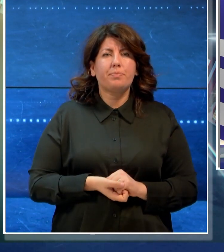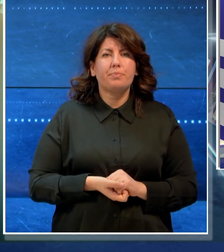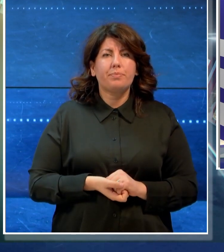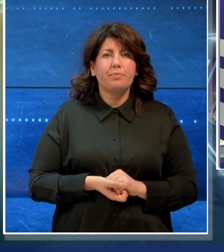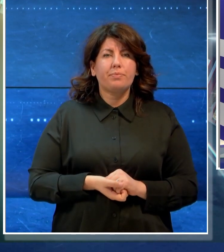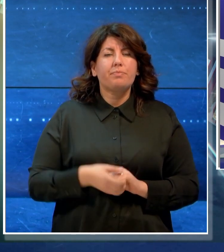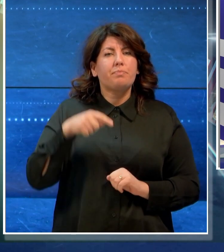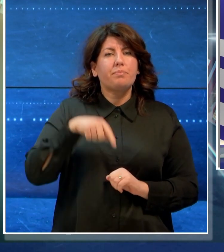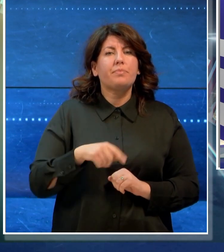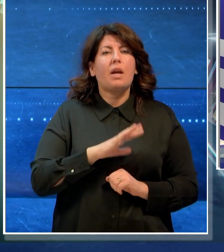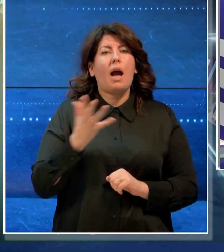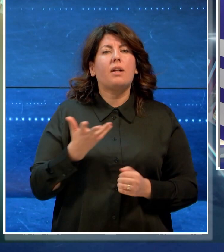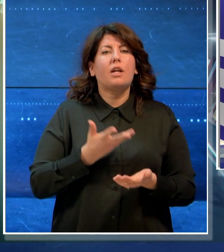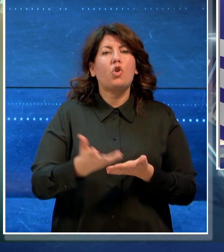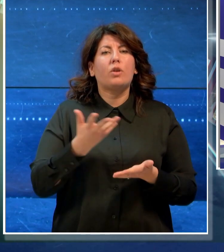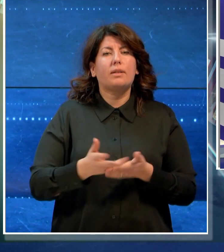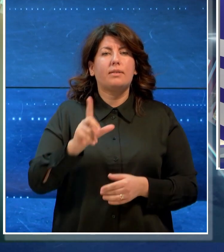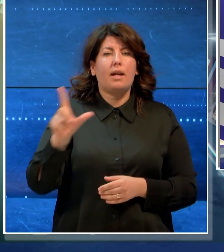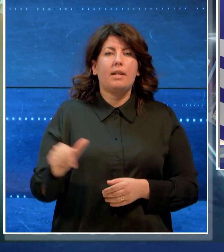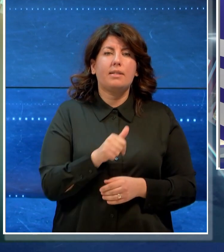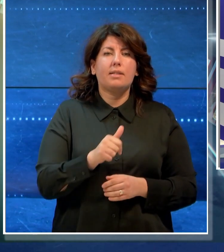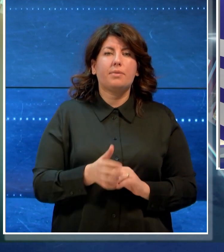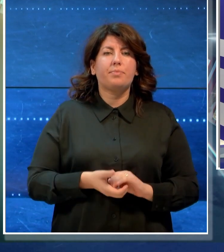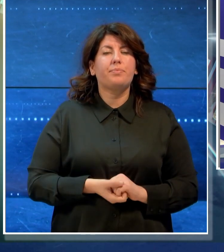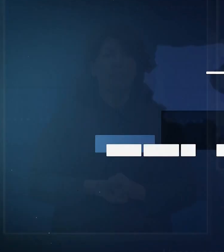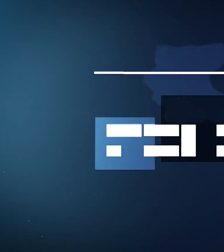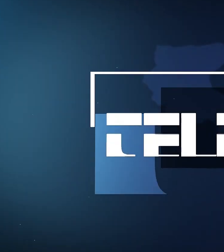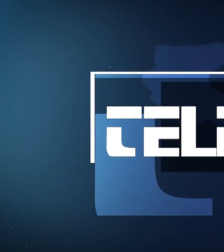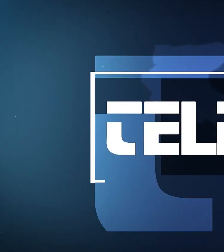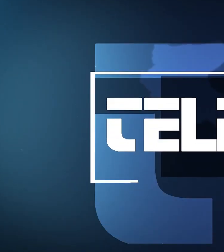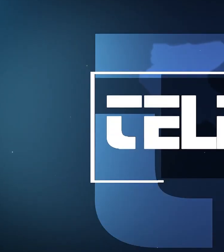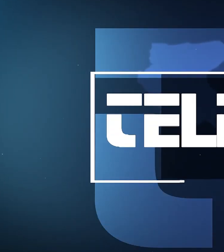E adesso le altre notizie del TG LIS.